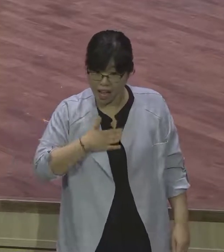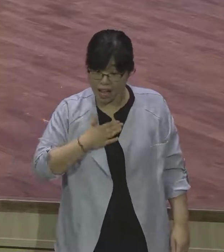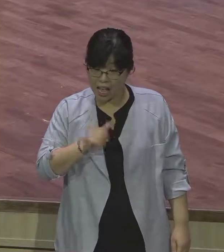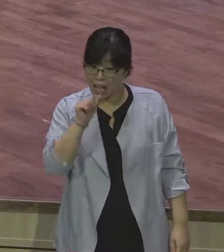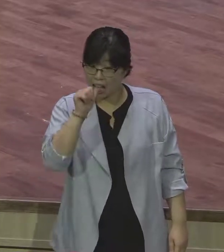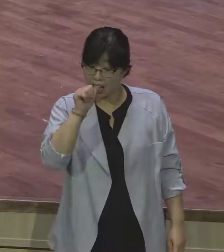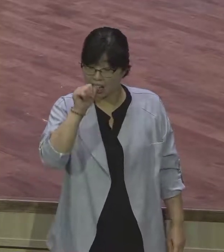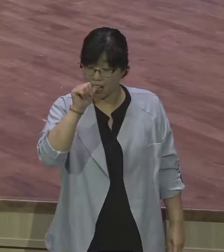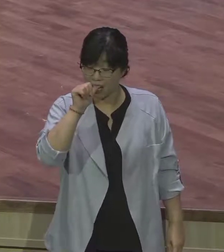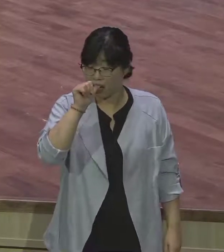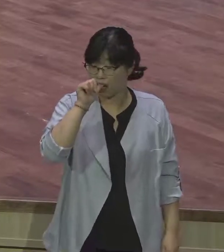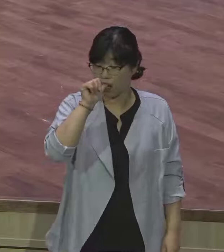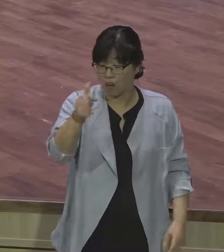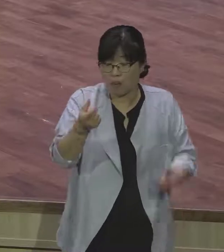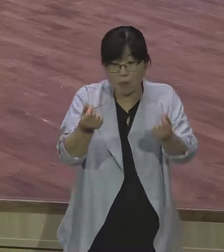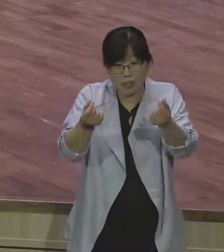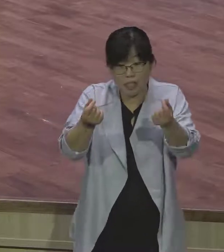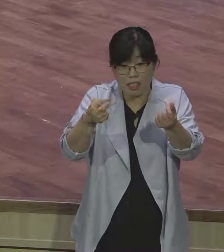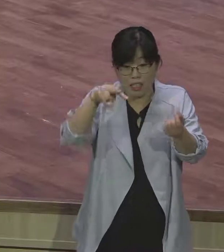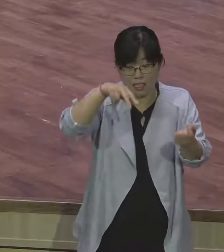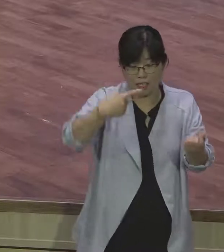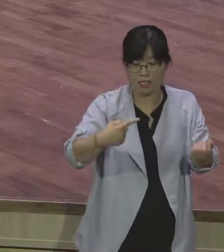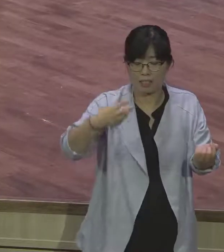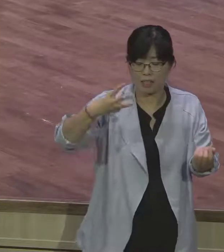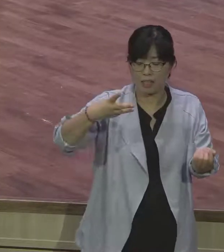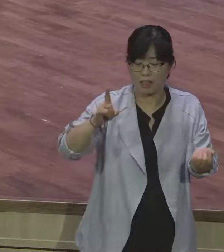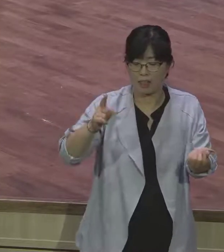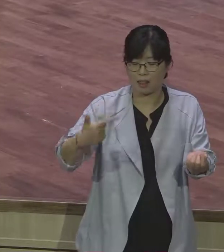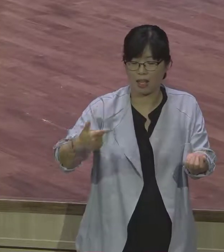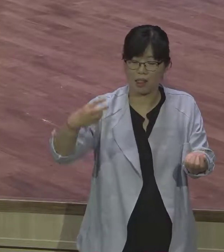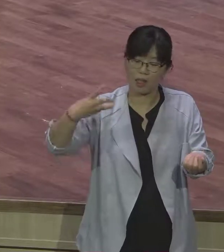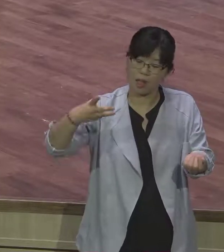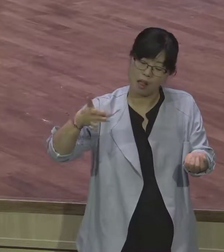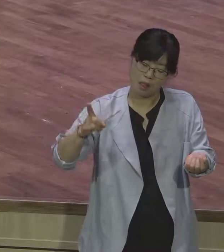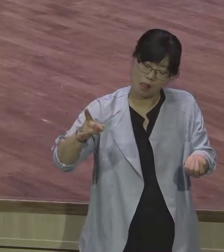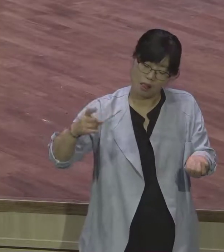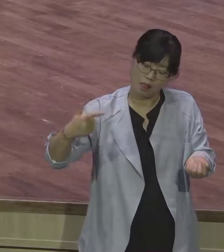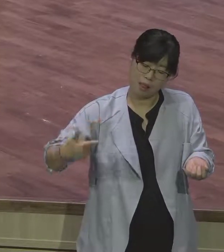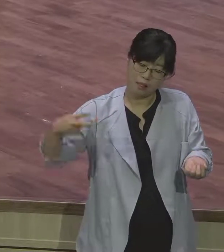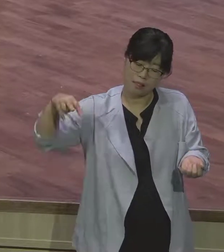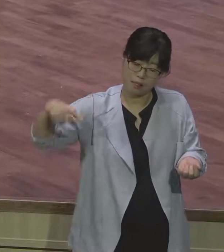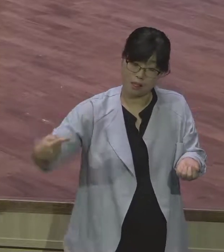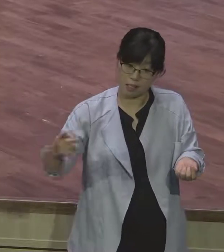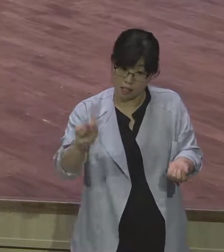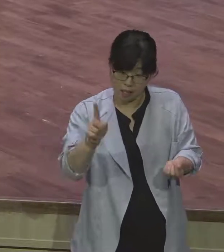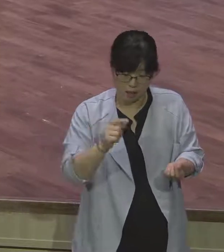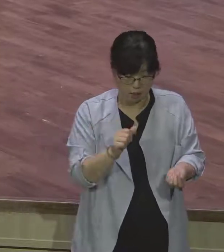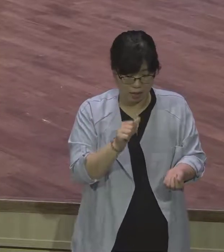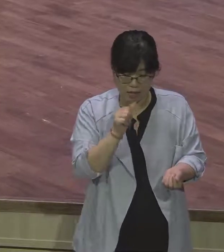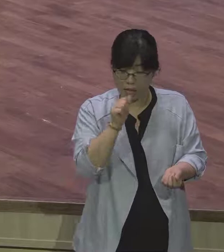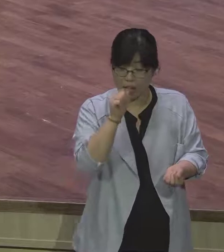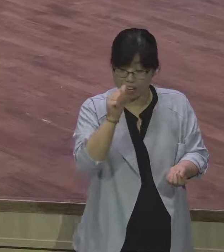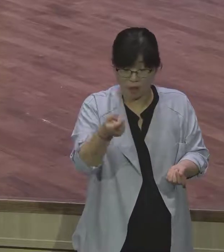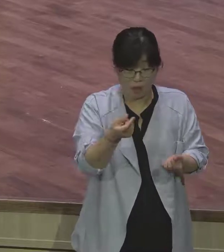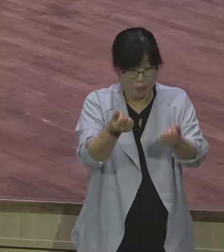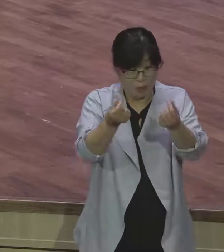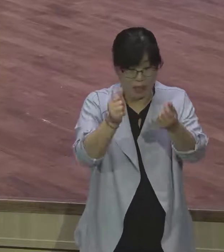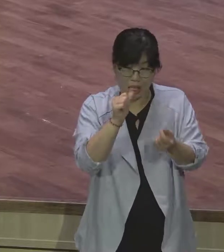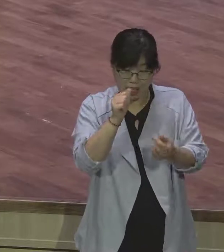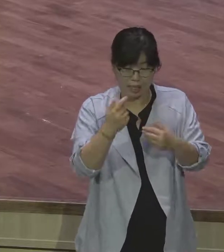다 제가 이거 경험을 해봤기 때문에 아는 데요 주철 FCS 스탠레스 그냥